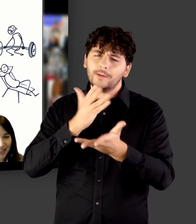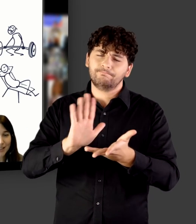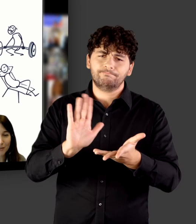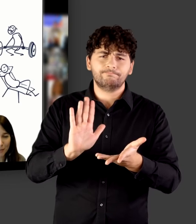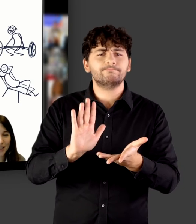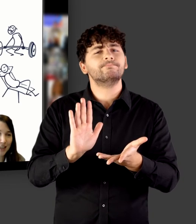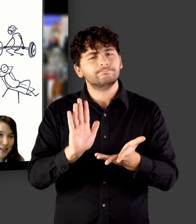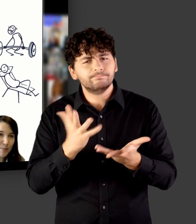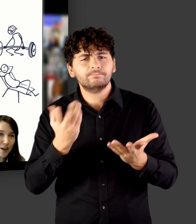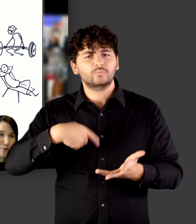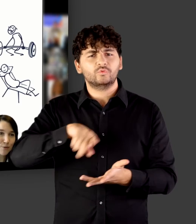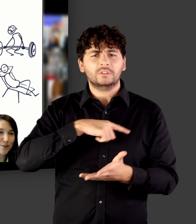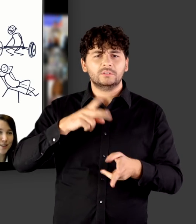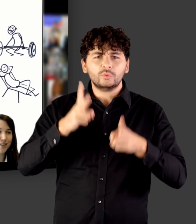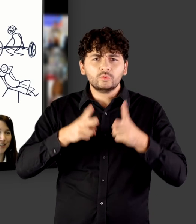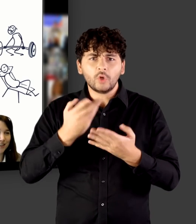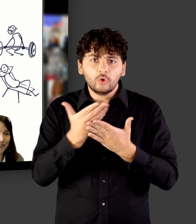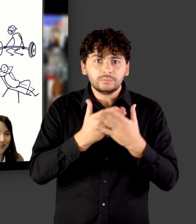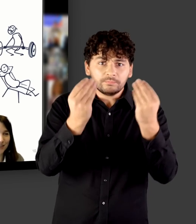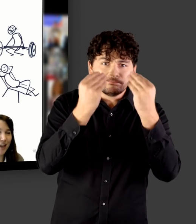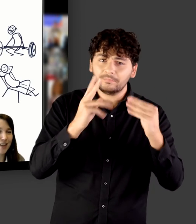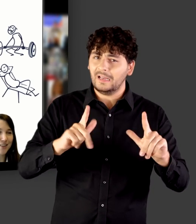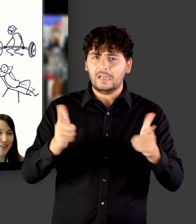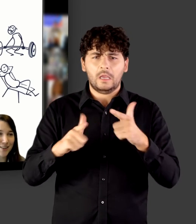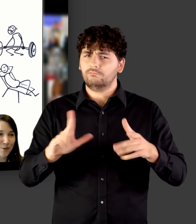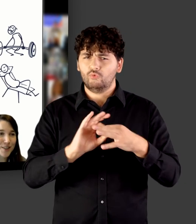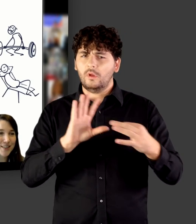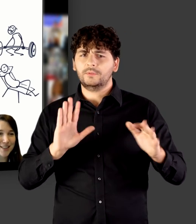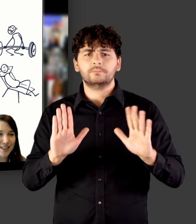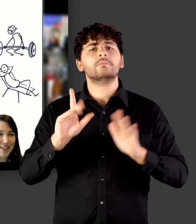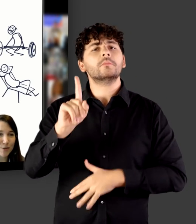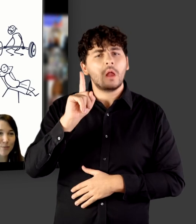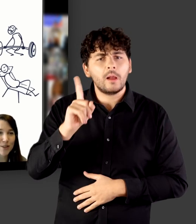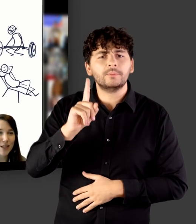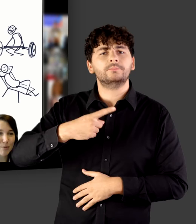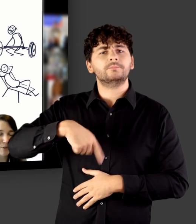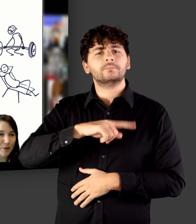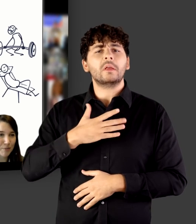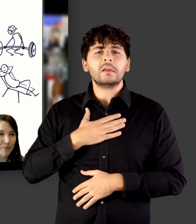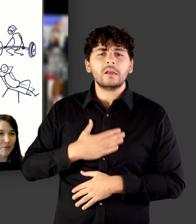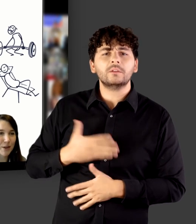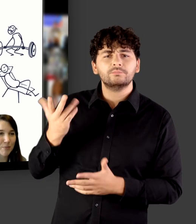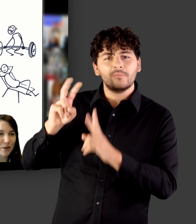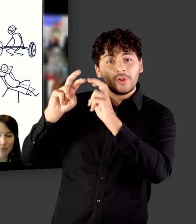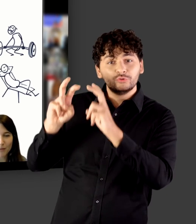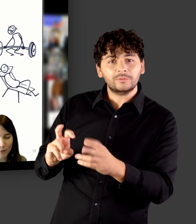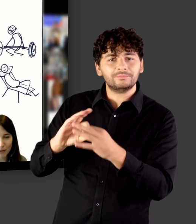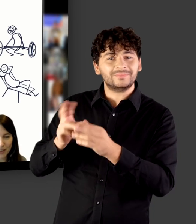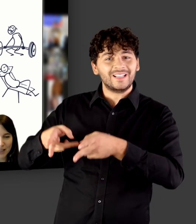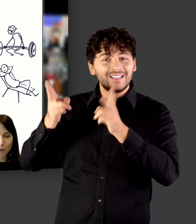verbindliche Rechtsberatung. Wir sind keine Juristen, sind da drin nicht ausgebildet, aber wir, wie gesagt, führen